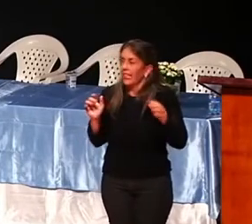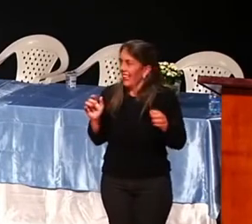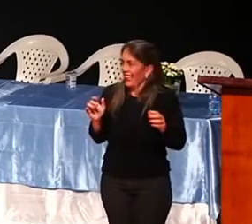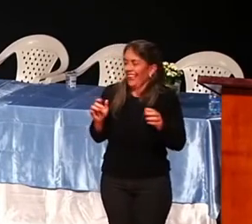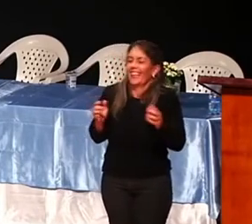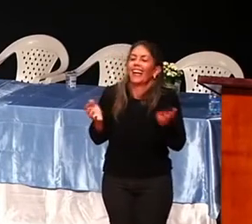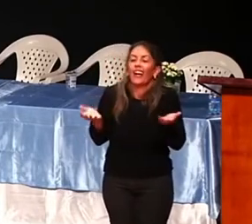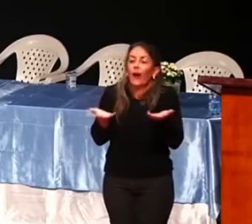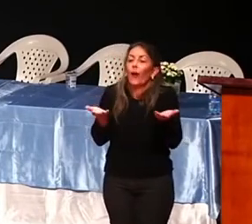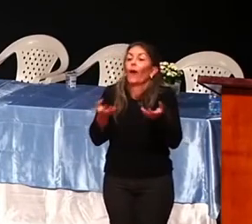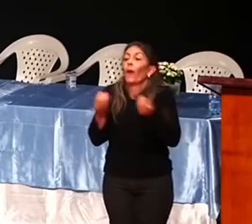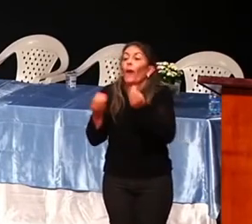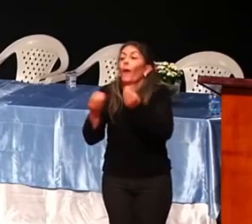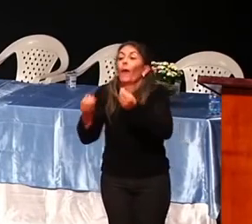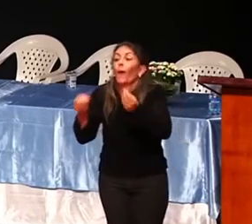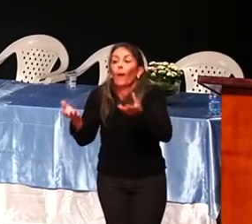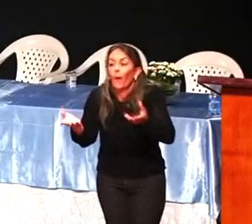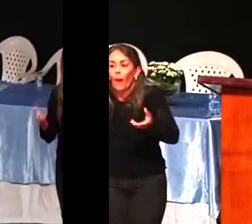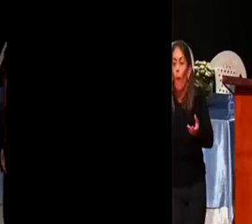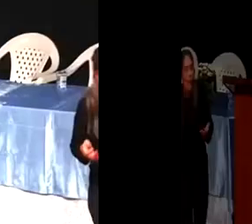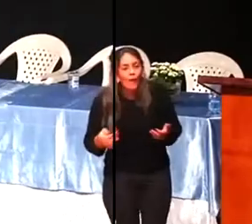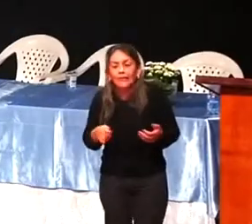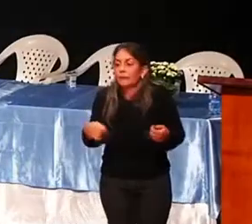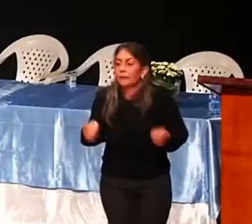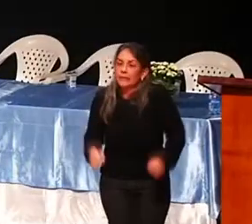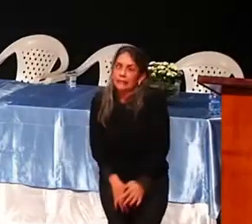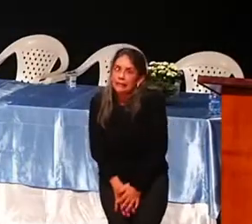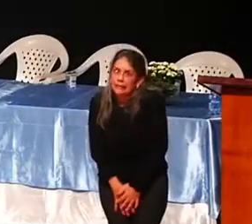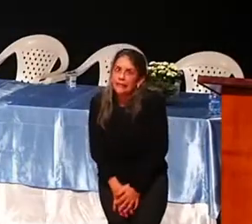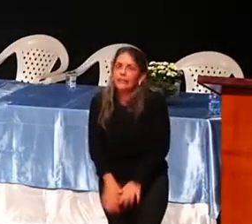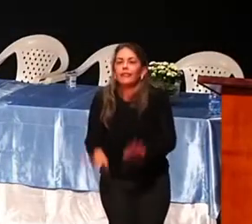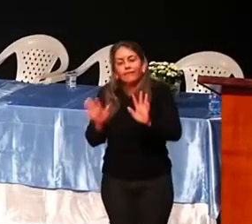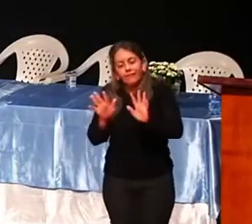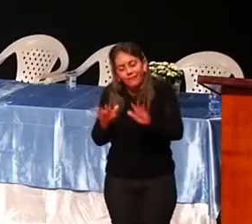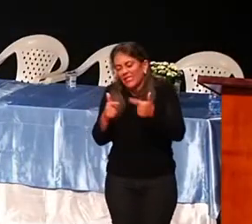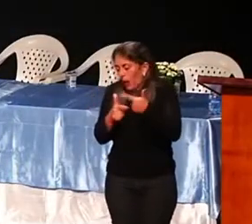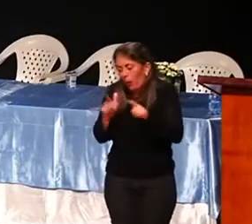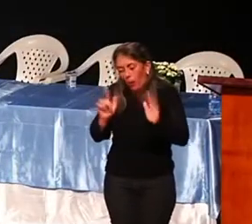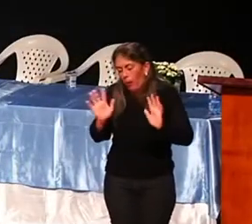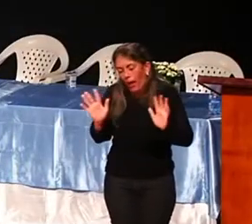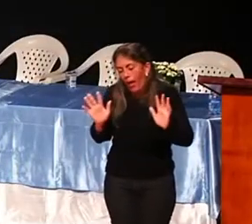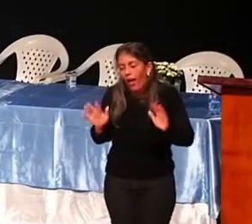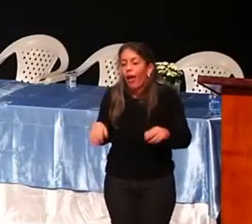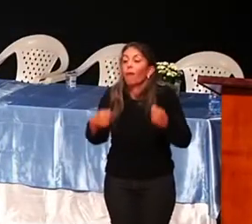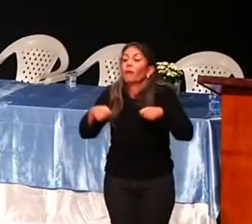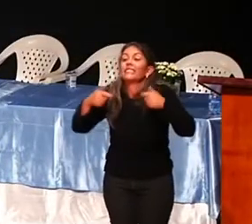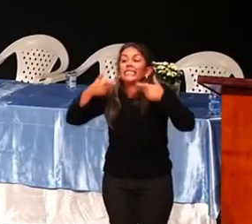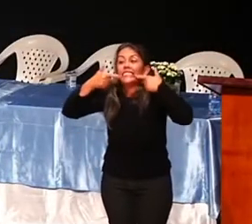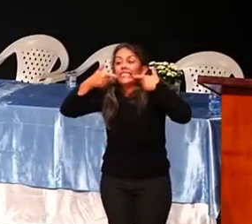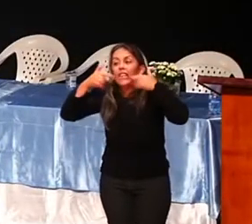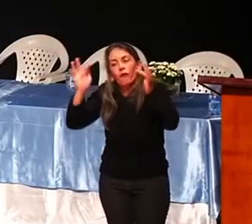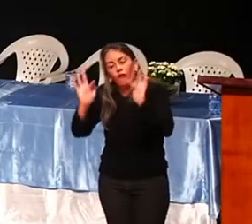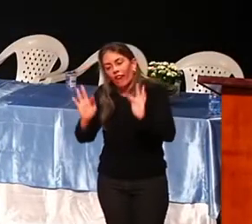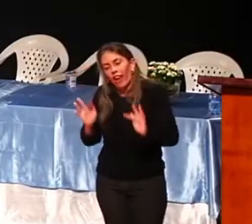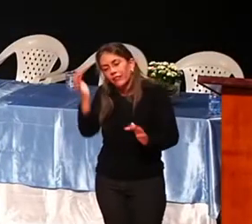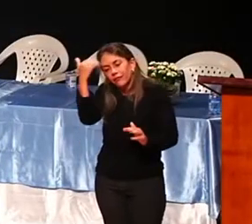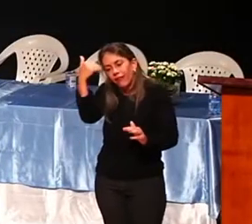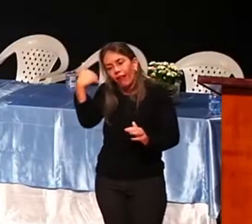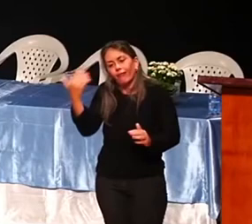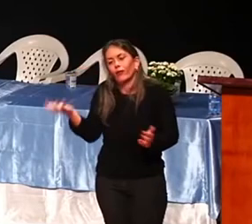intérprete líder, como que ia entender tudo isso? O importante é essa felicidade dentro da gente.